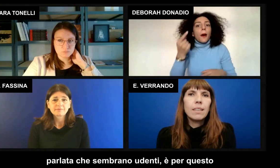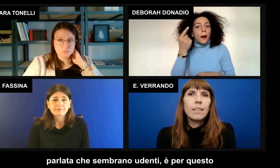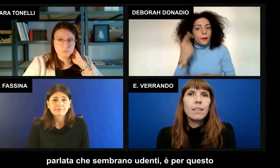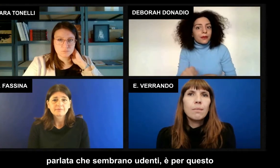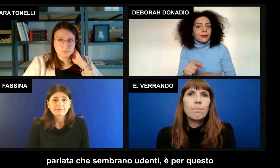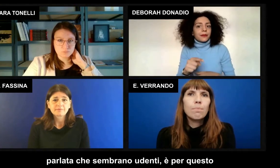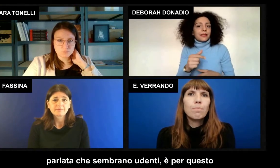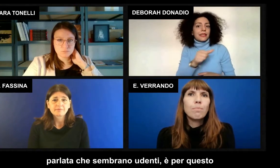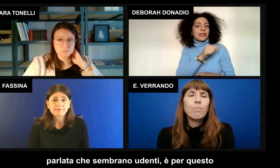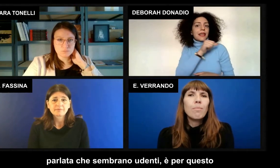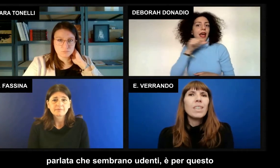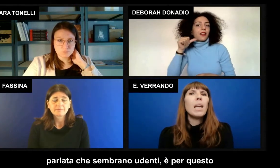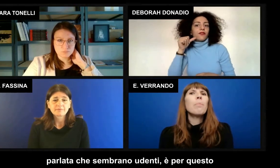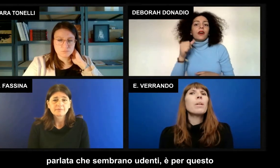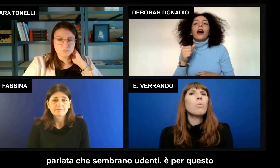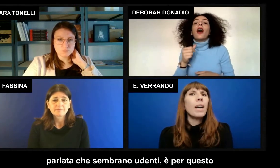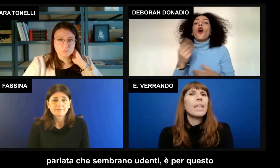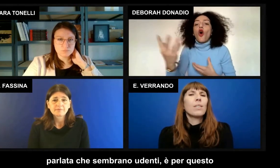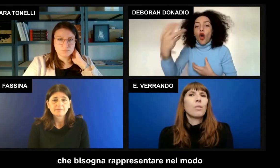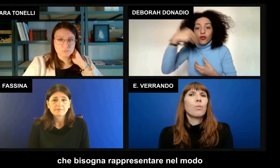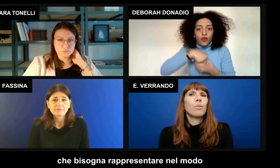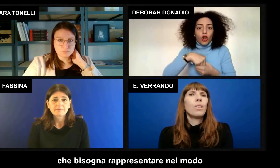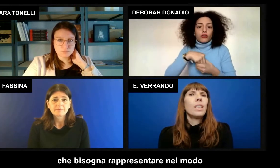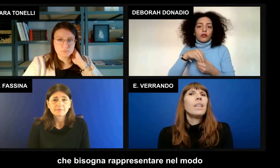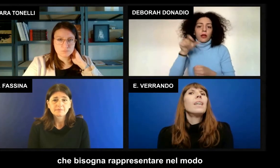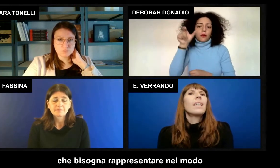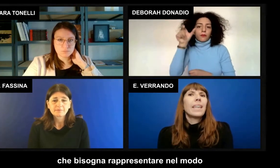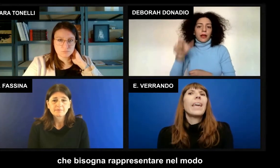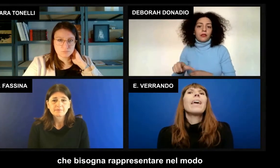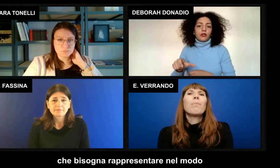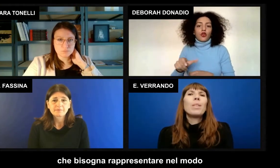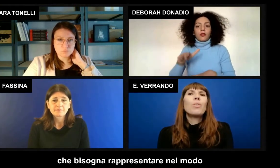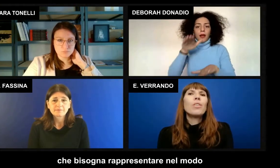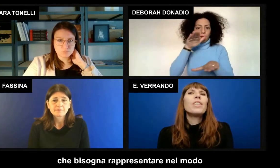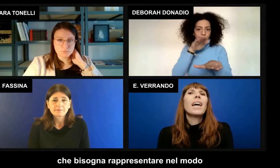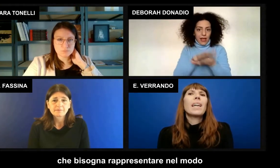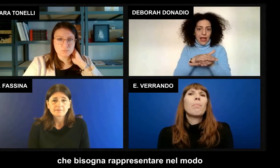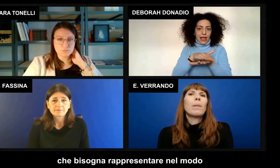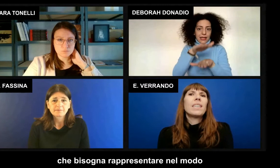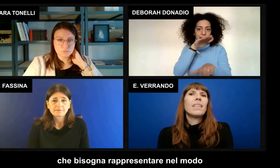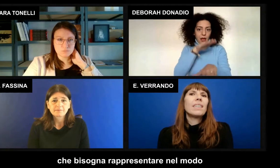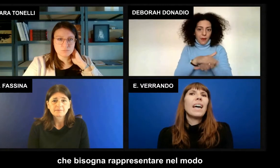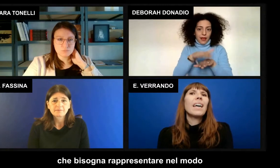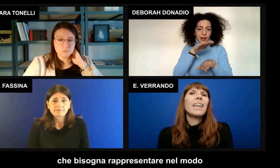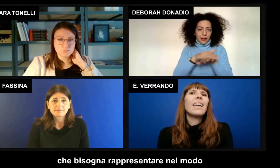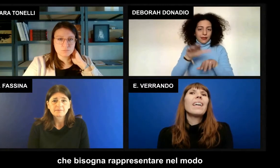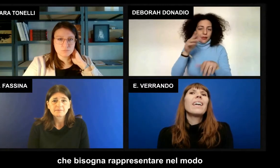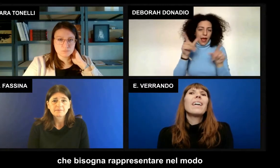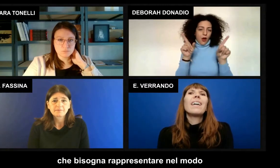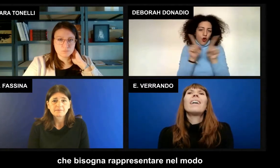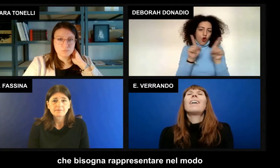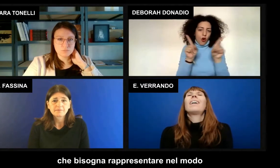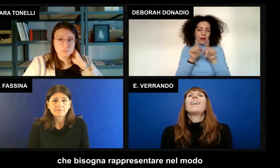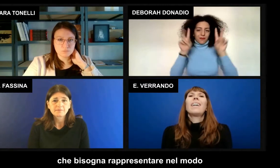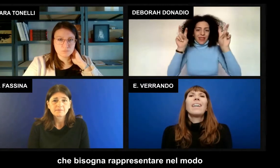è per questo che bisogna rappresentare